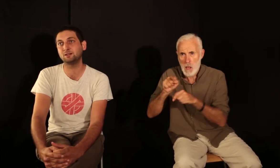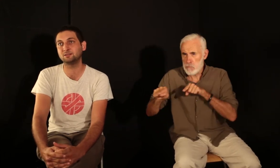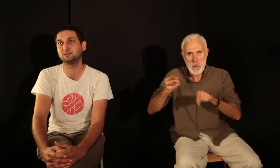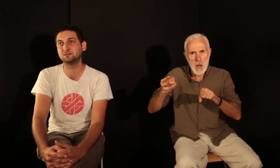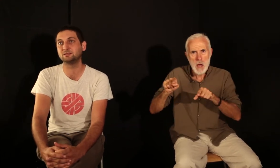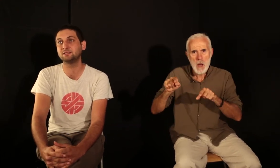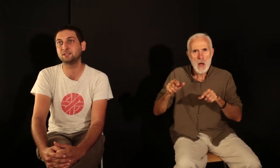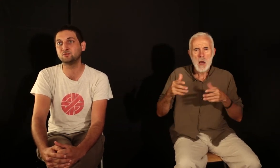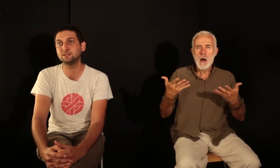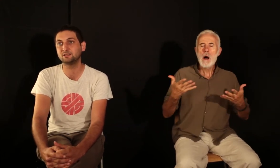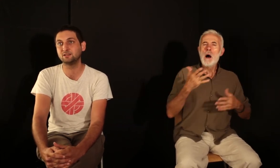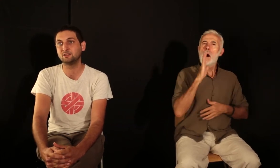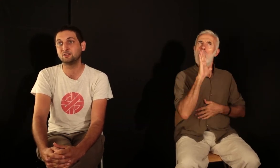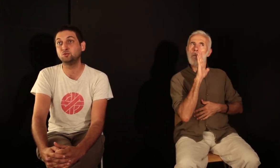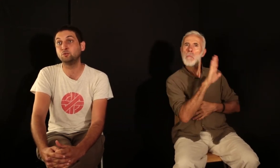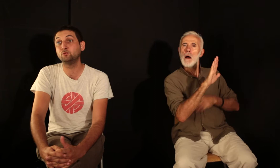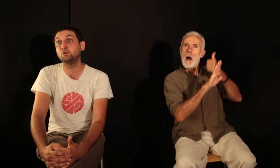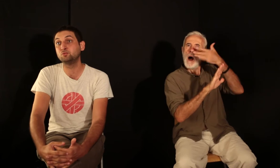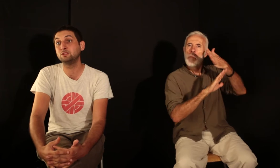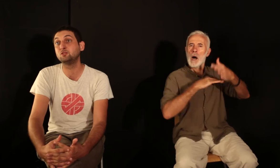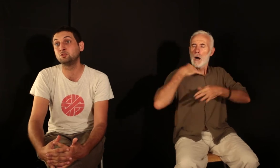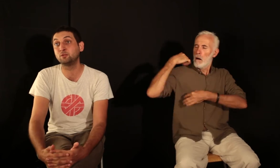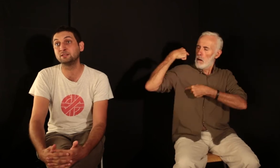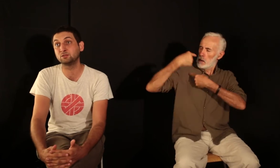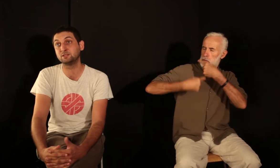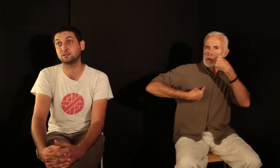des États-Unis, vue depuis le banc des accusés.